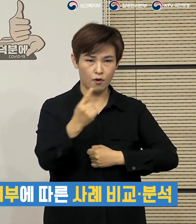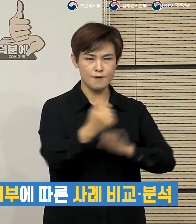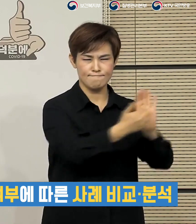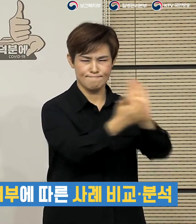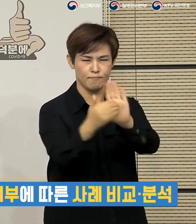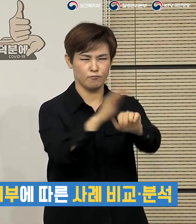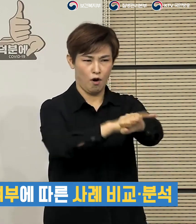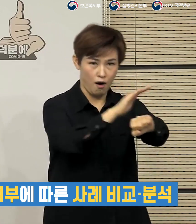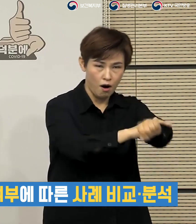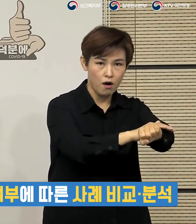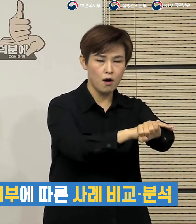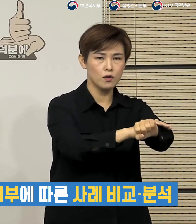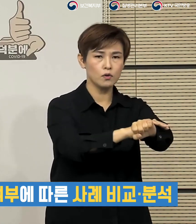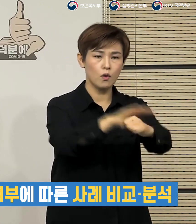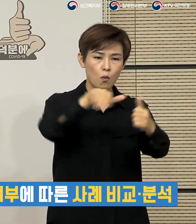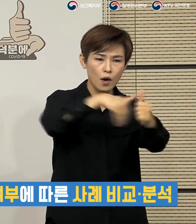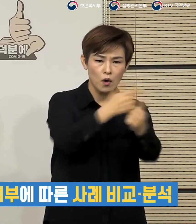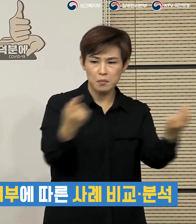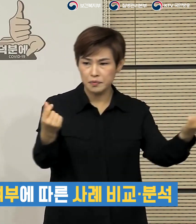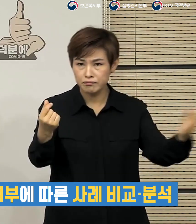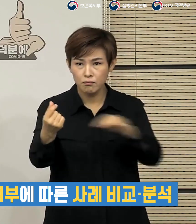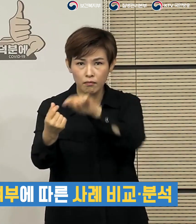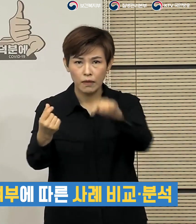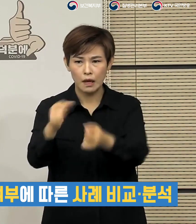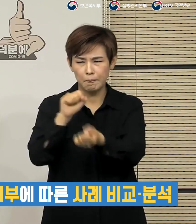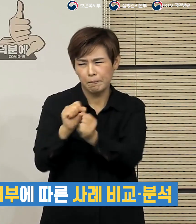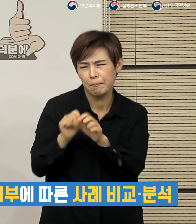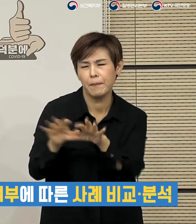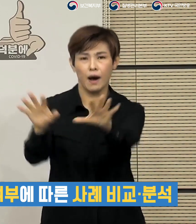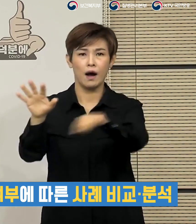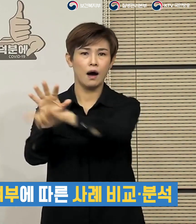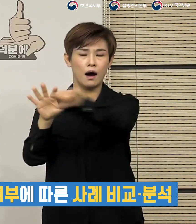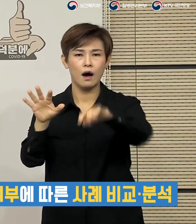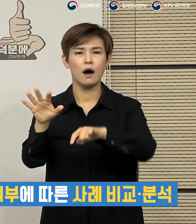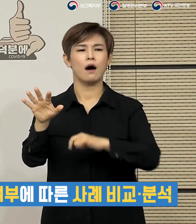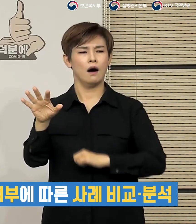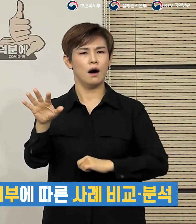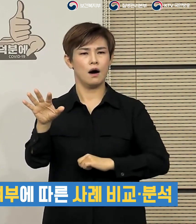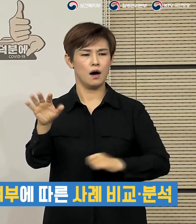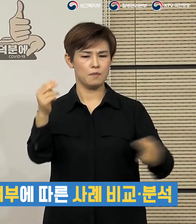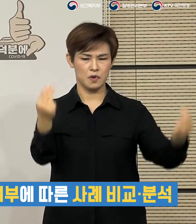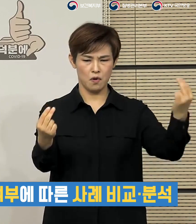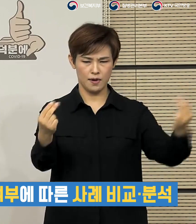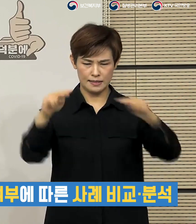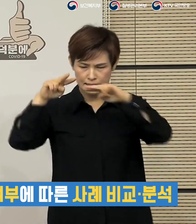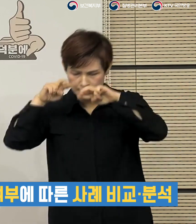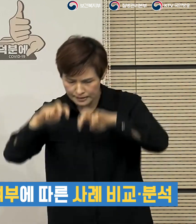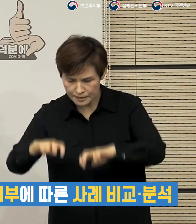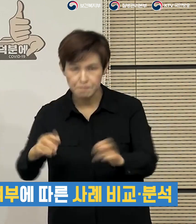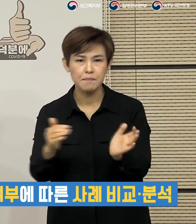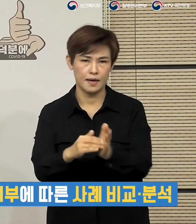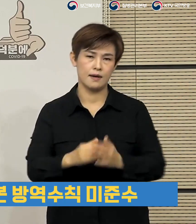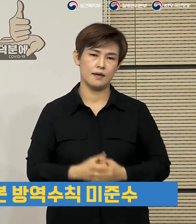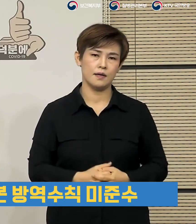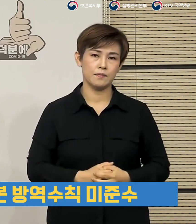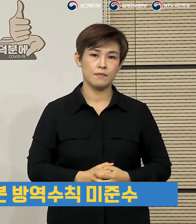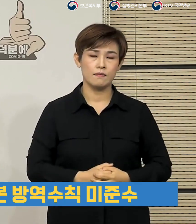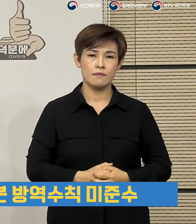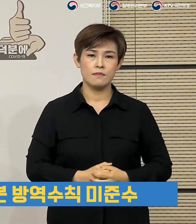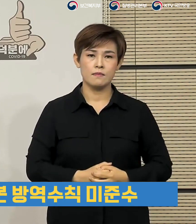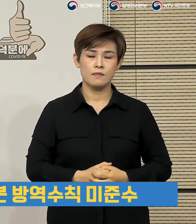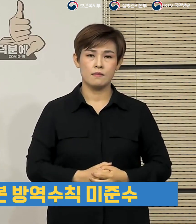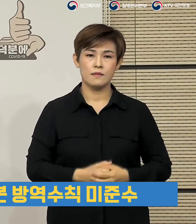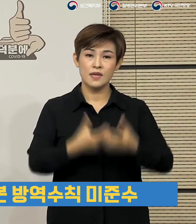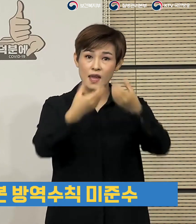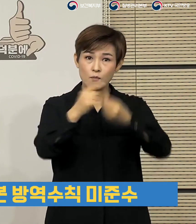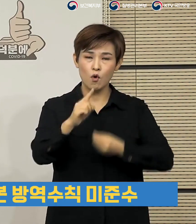비슷한 환경에서 많은 확진자가 발생했던 사례들을 비교 분석하였습니다. 대표적인